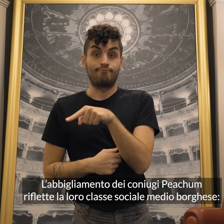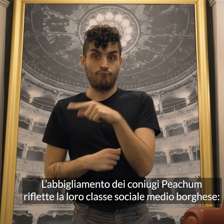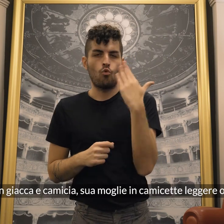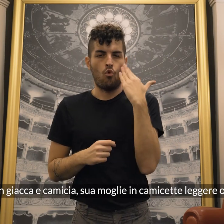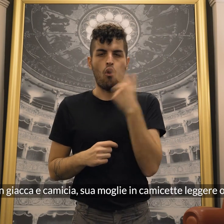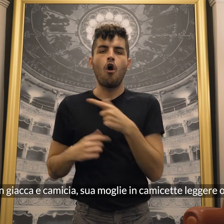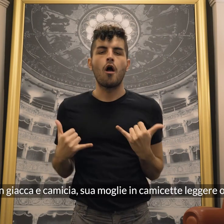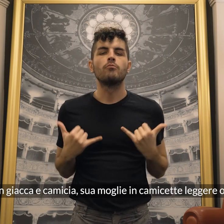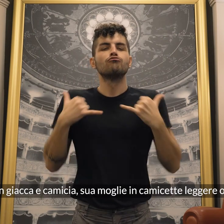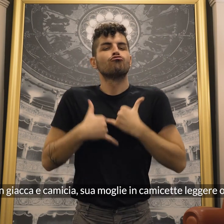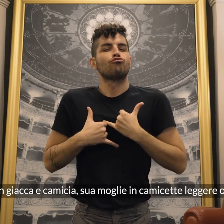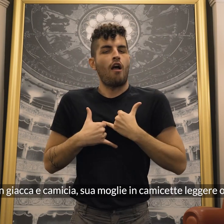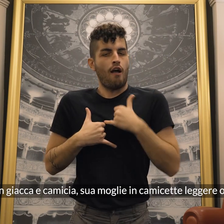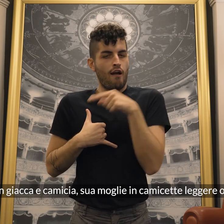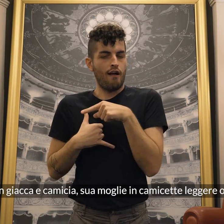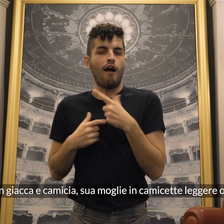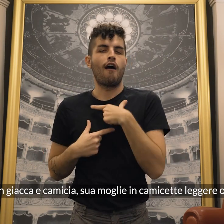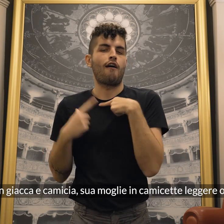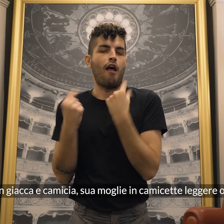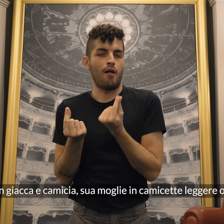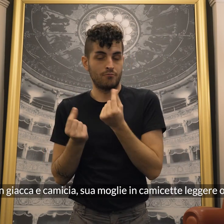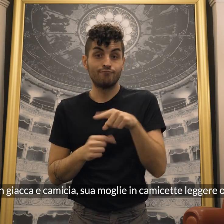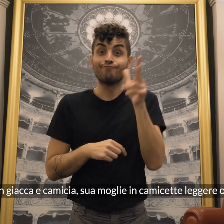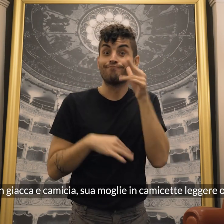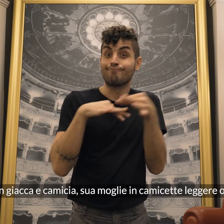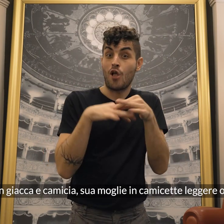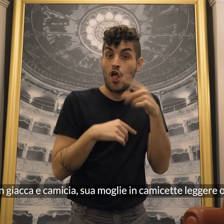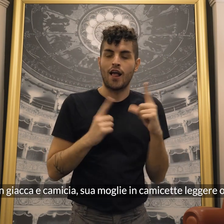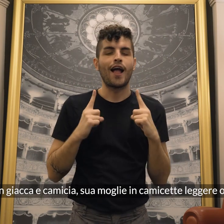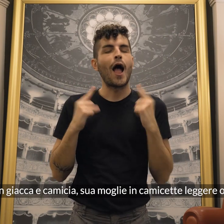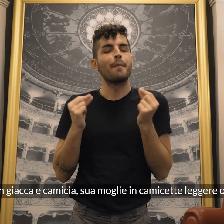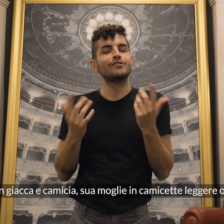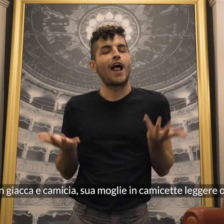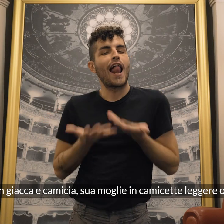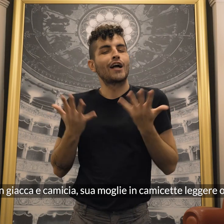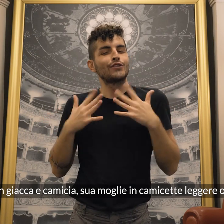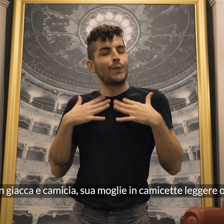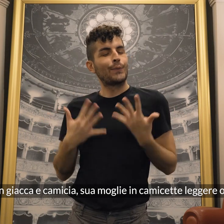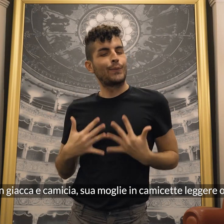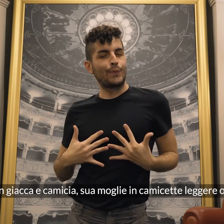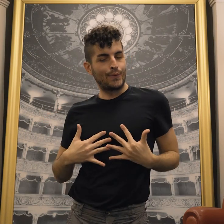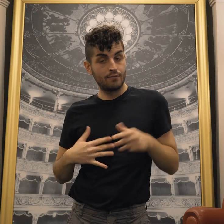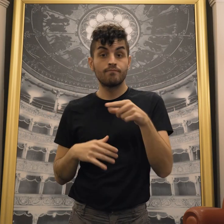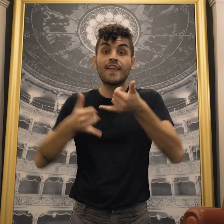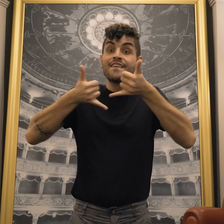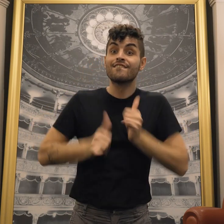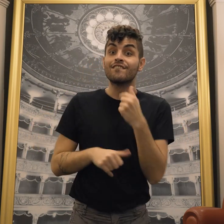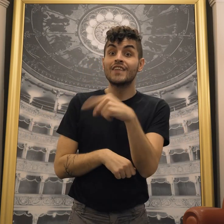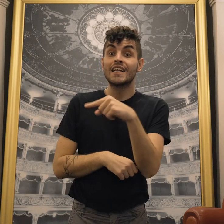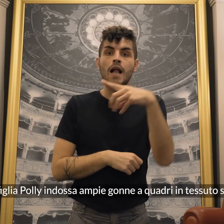Lui in giacca e caluncia, sua moglie in camicette leggere o tailleure. La